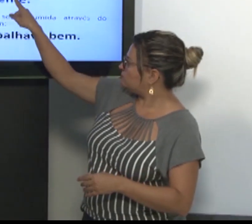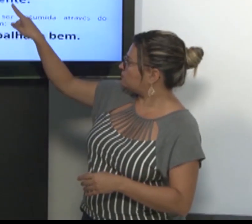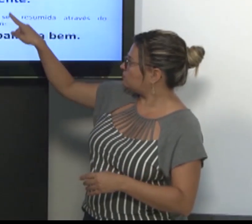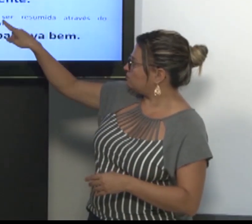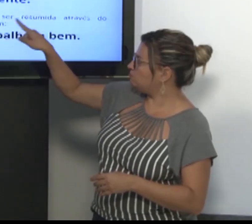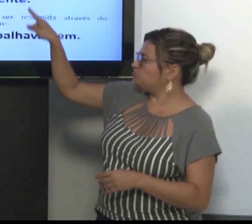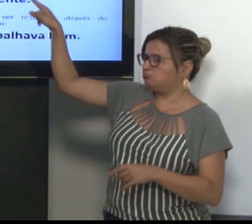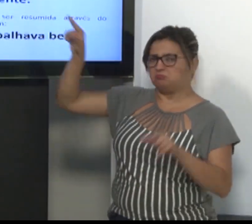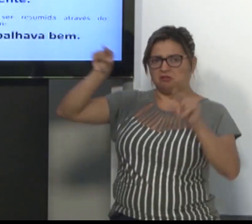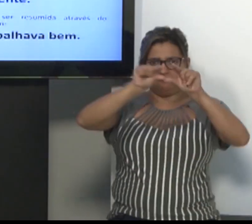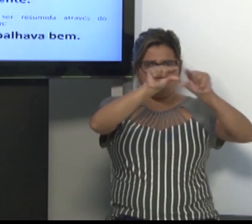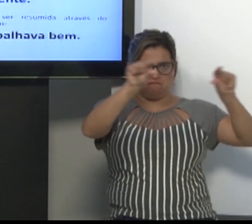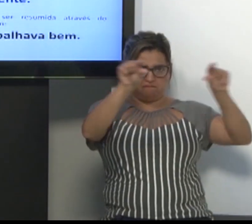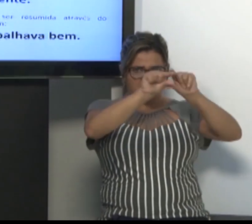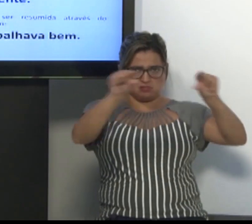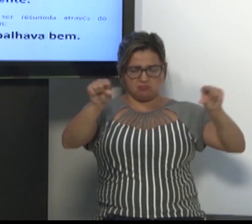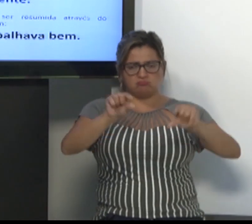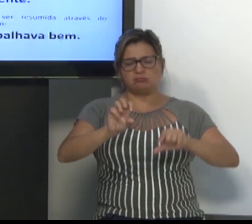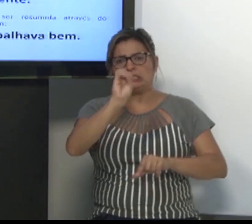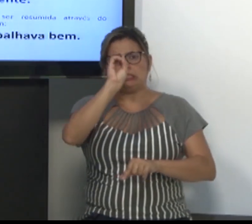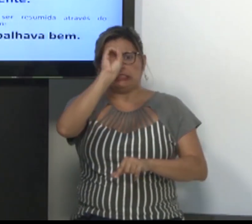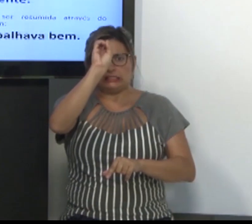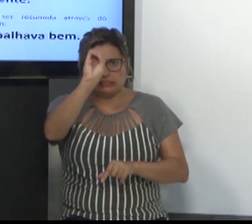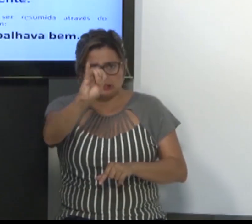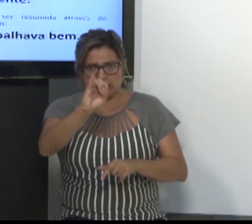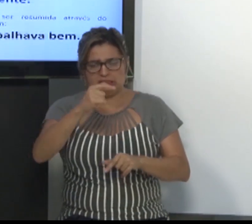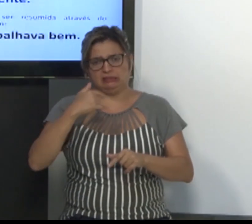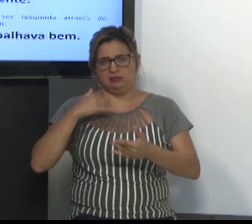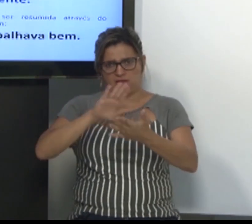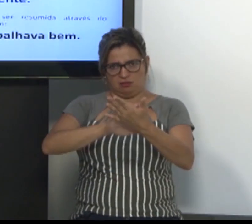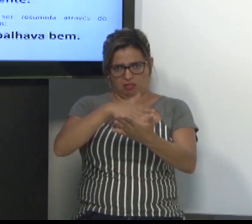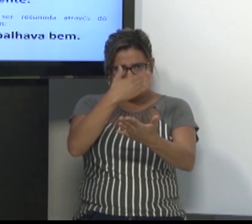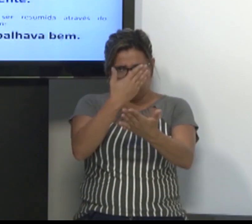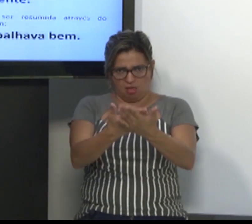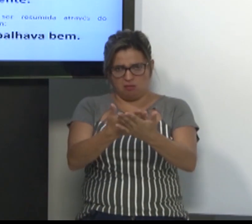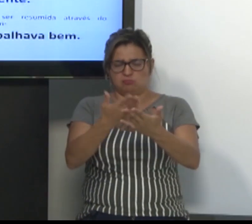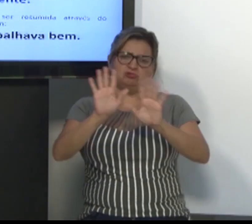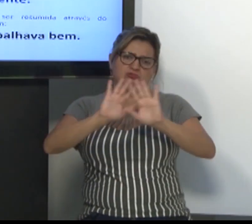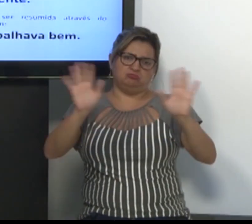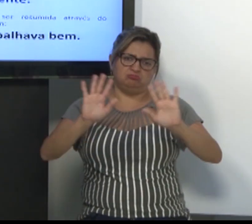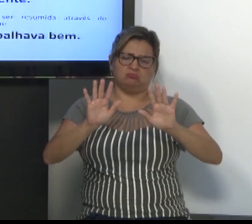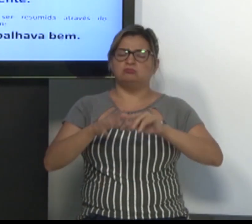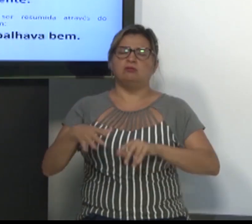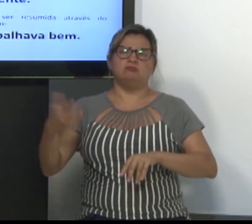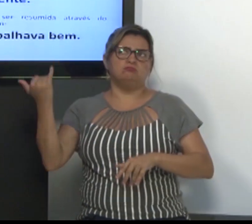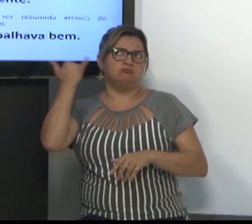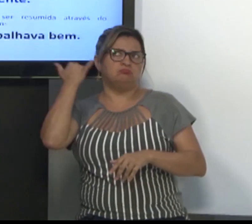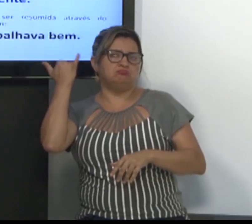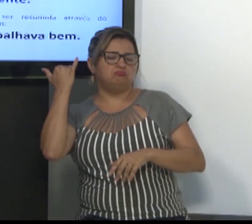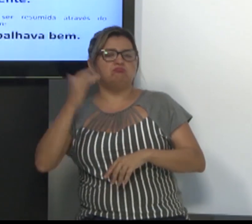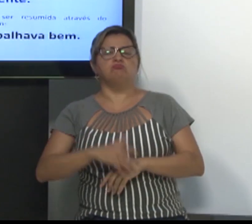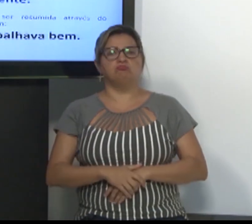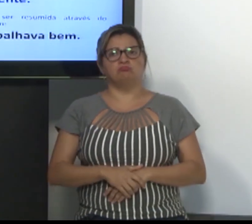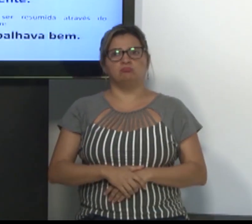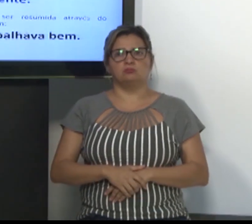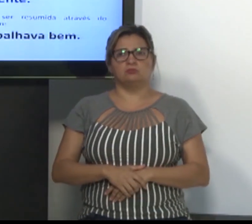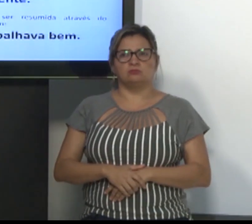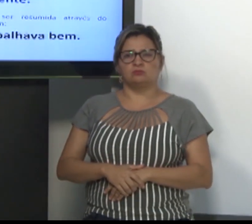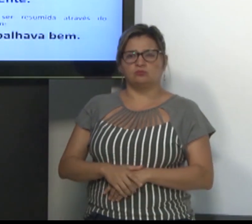Mas, se na frase o intérprete ouviu a informação da língua-fonte e vai para a língua